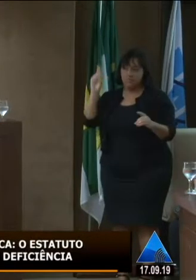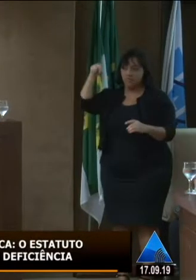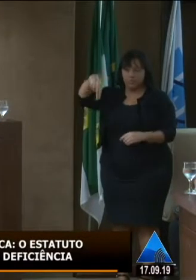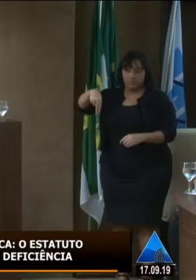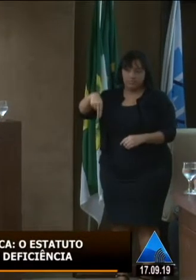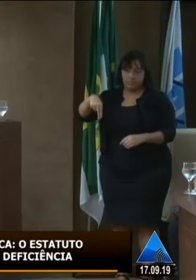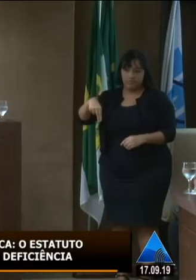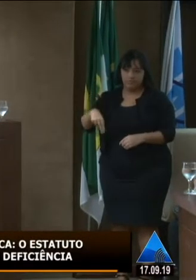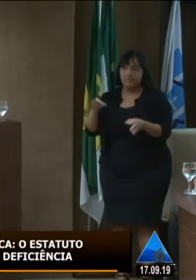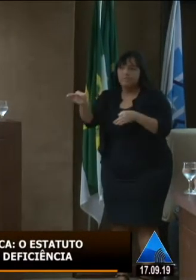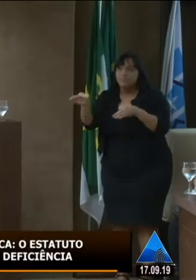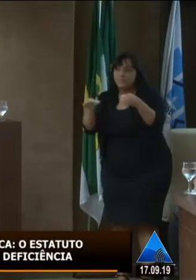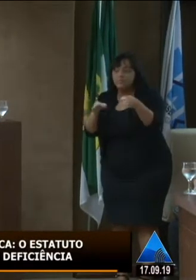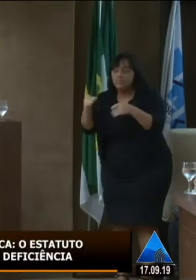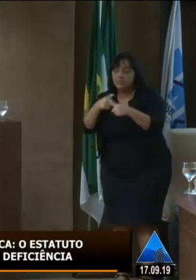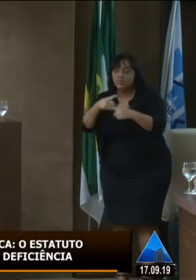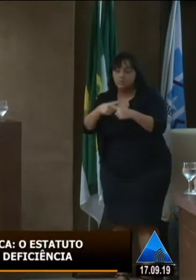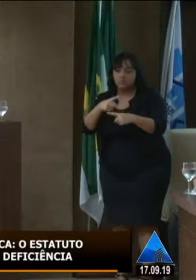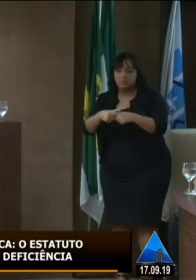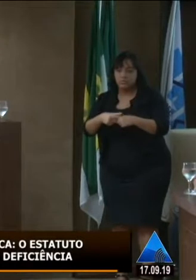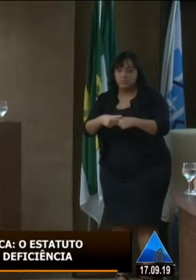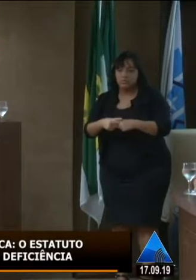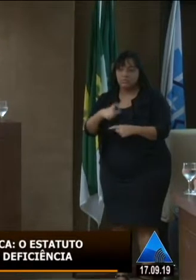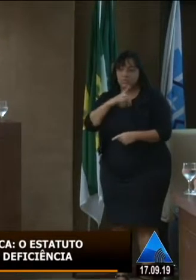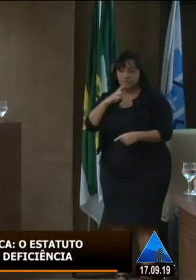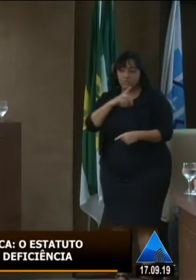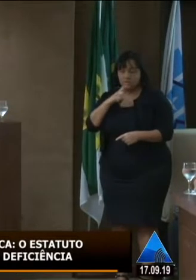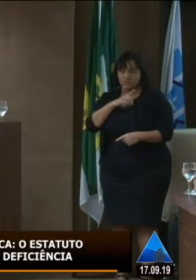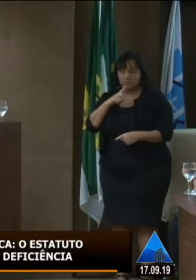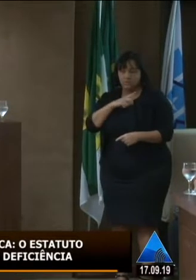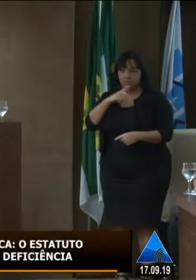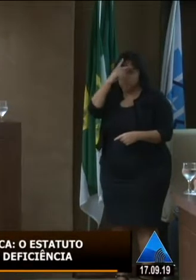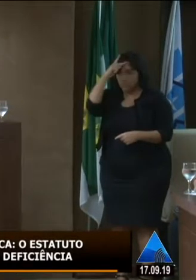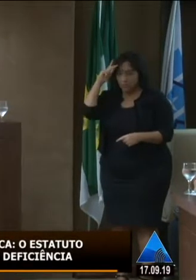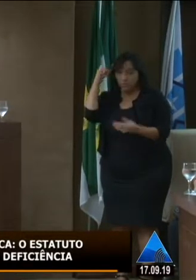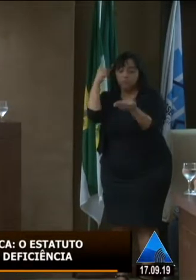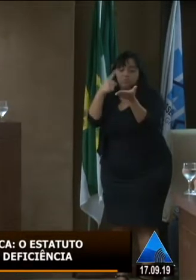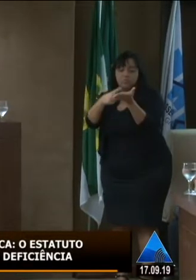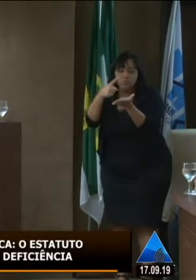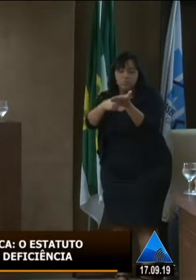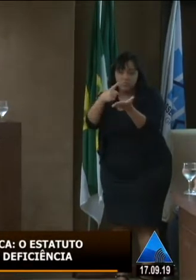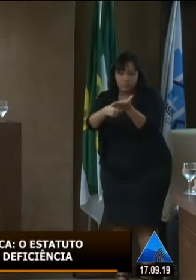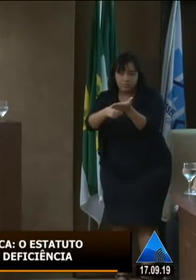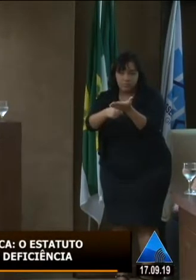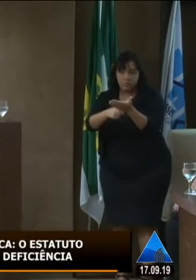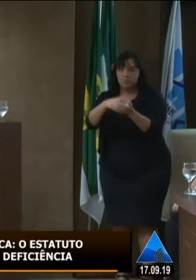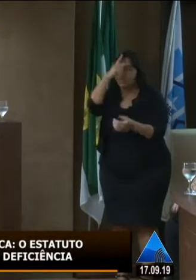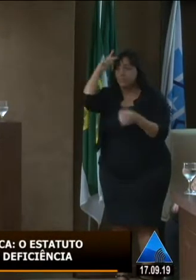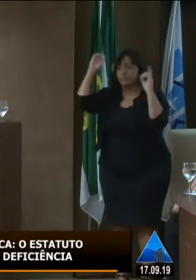Está preparado porque temos uma governadora que tem compromisso com as causas populares.